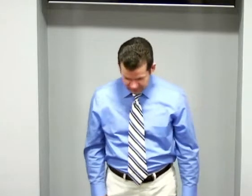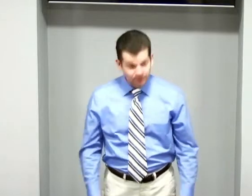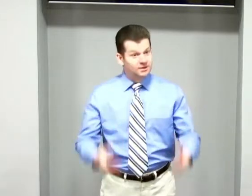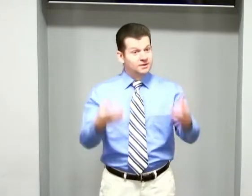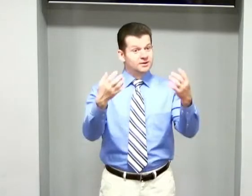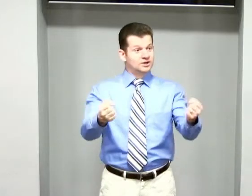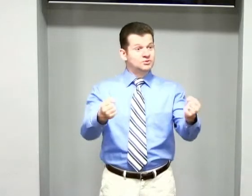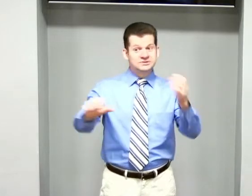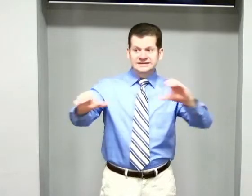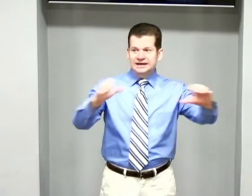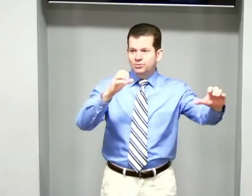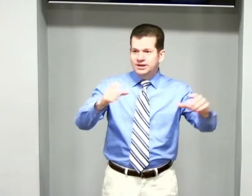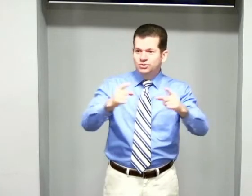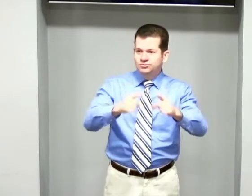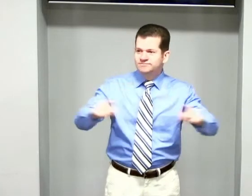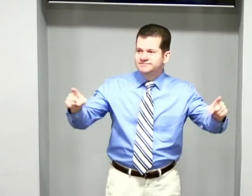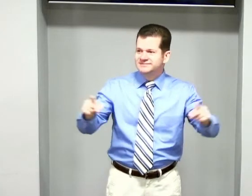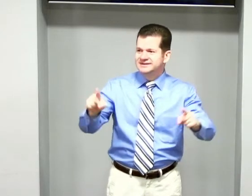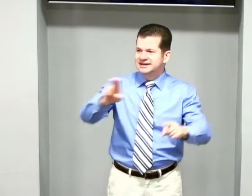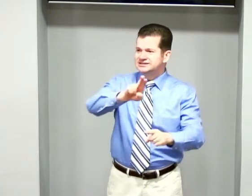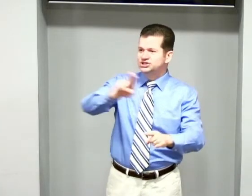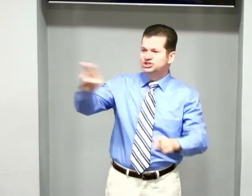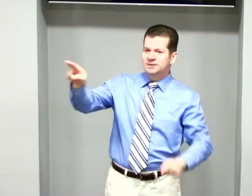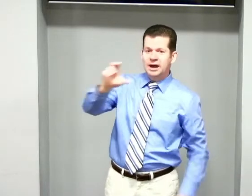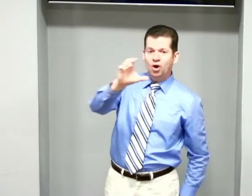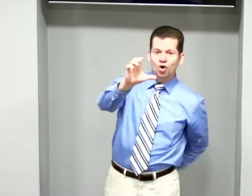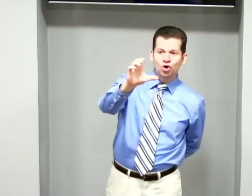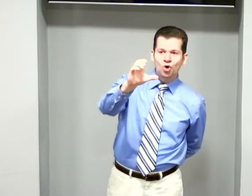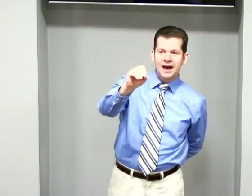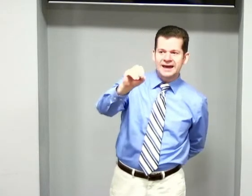Nós vamos cantar o hino que se chama Oroai.